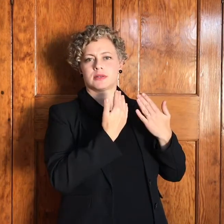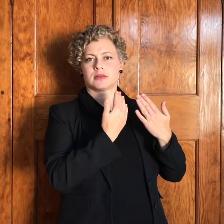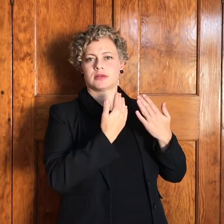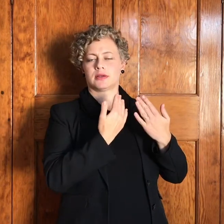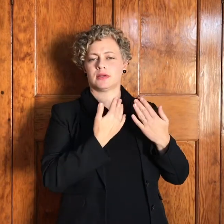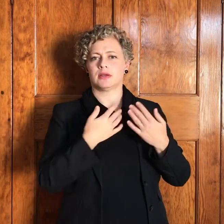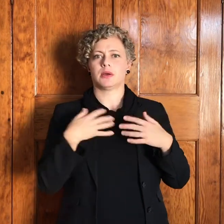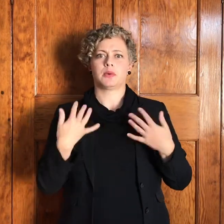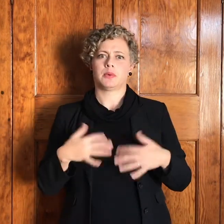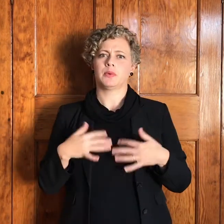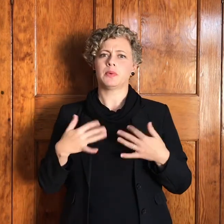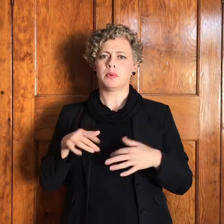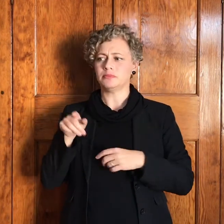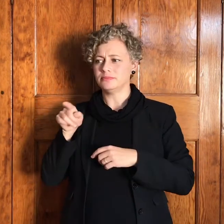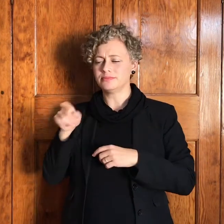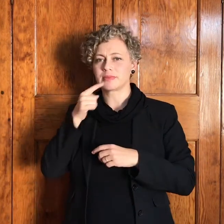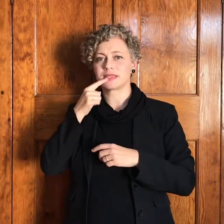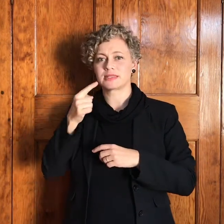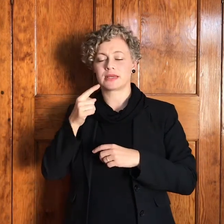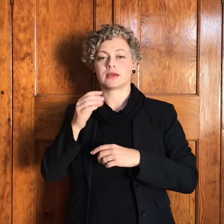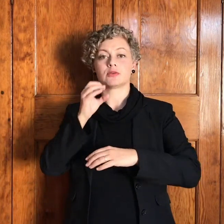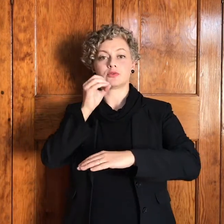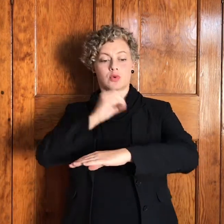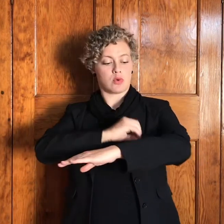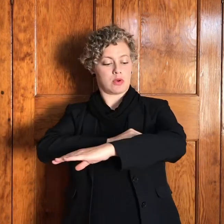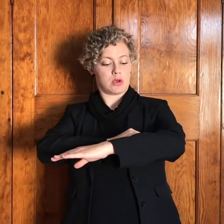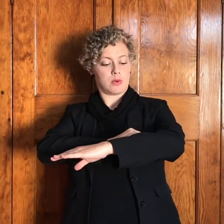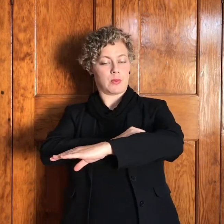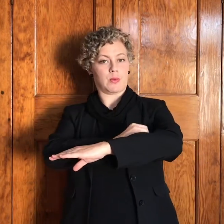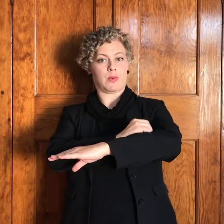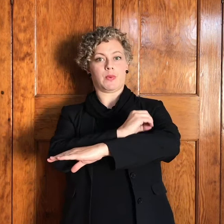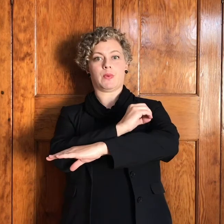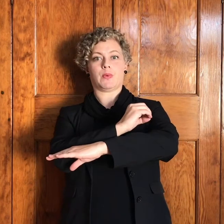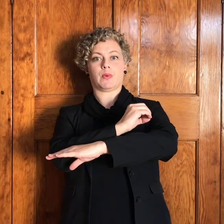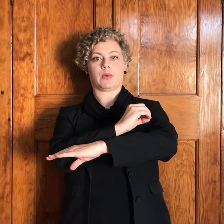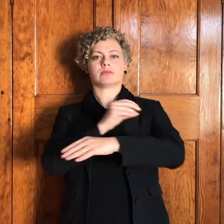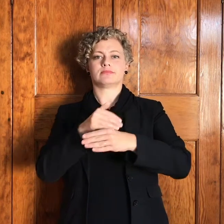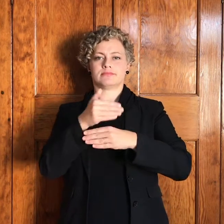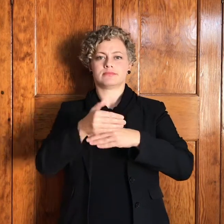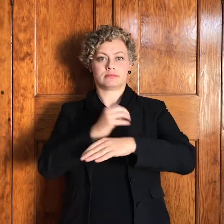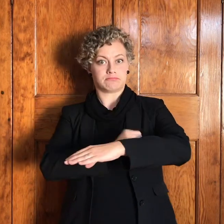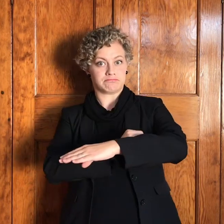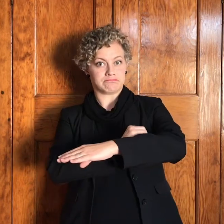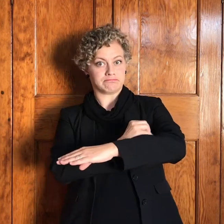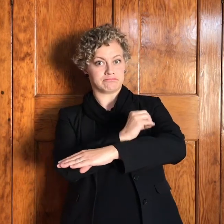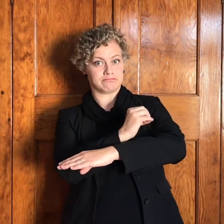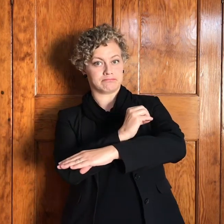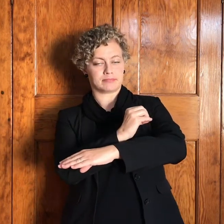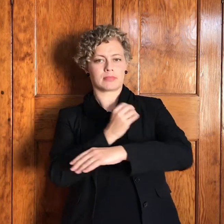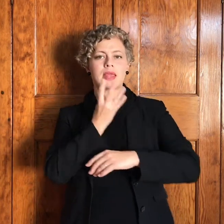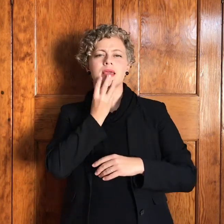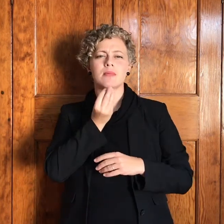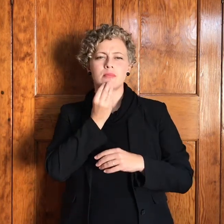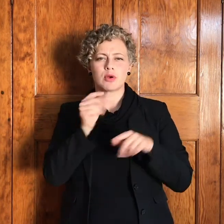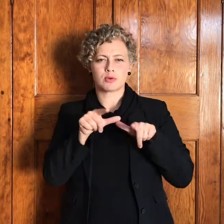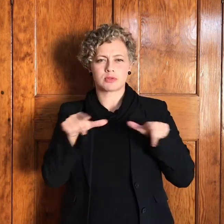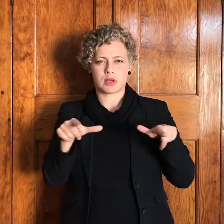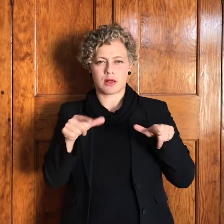vertaling sê die son het toe opgegaan in die hebreeu staan dit sterker daar staan die